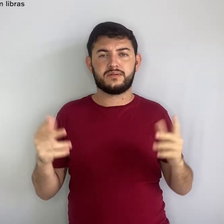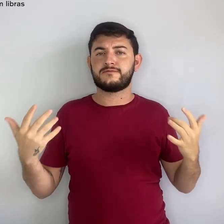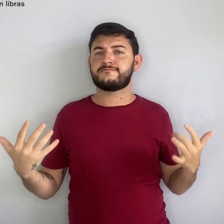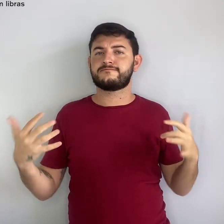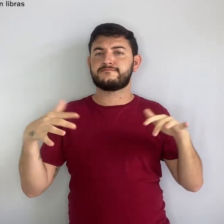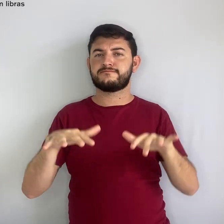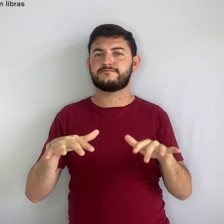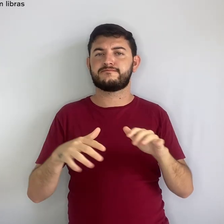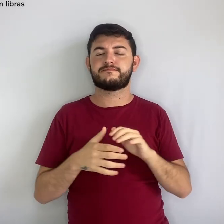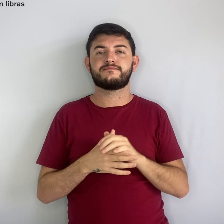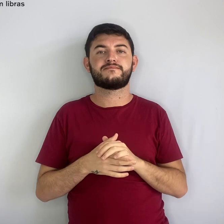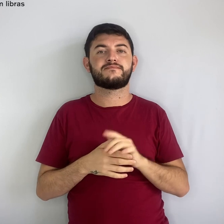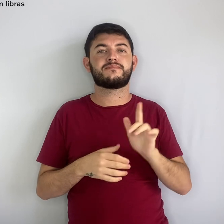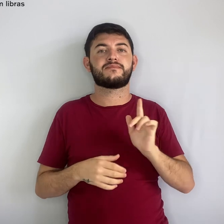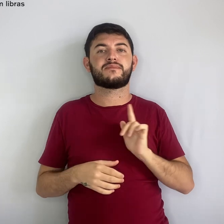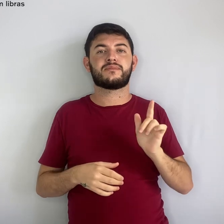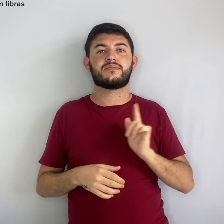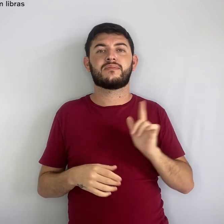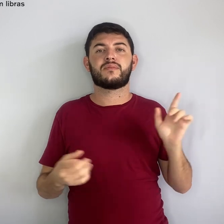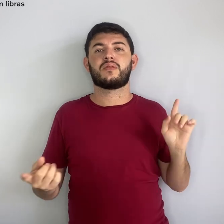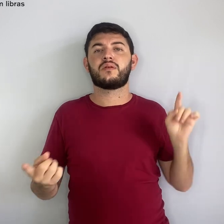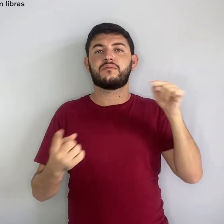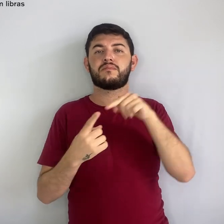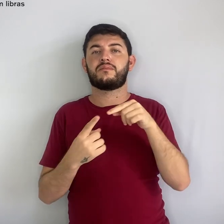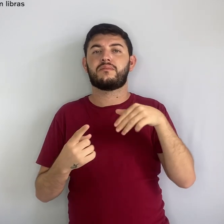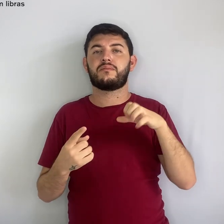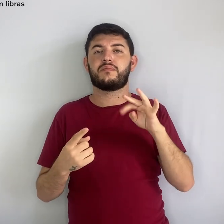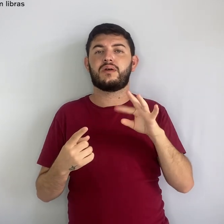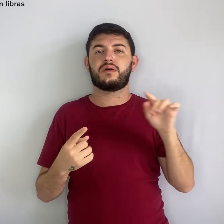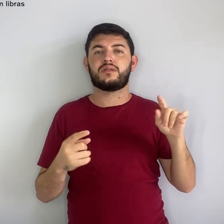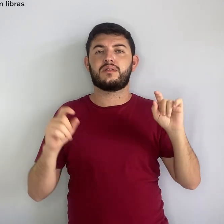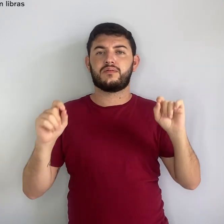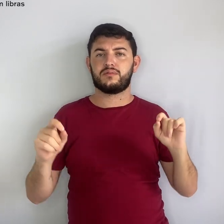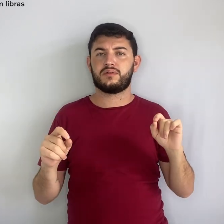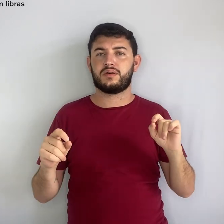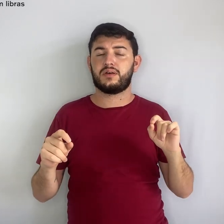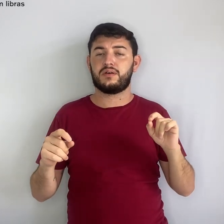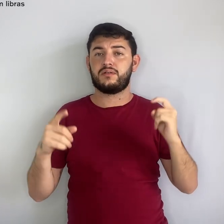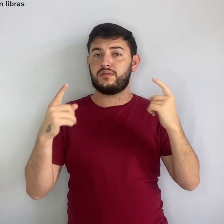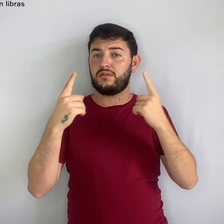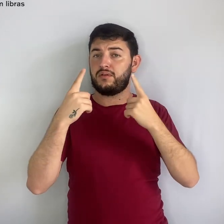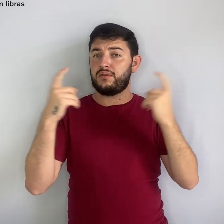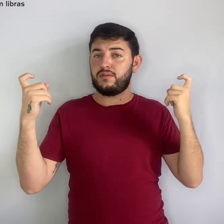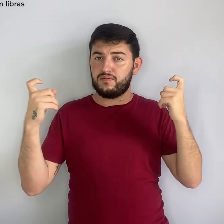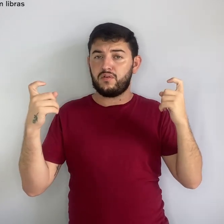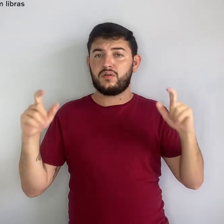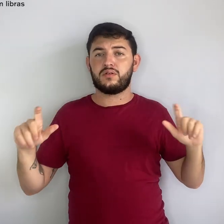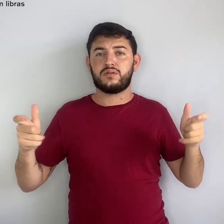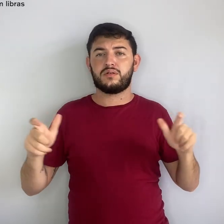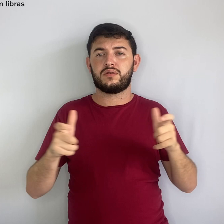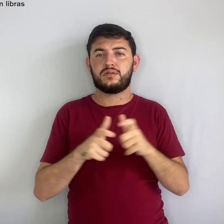organismo internacional é reduzir todas as formas de violência até 2030.